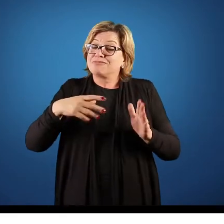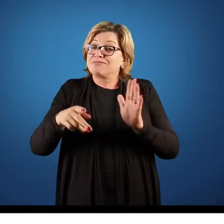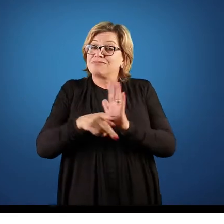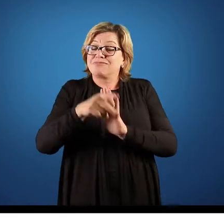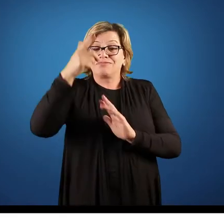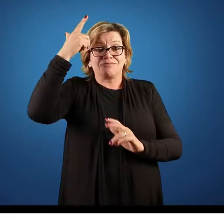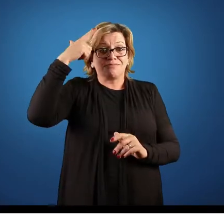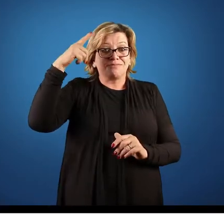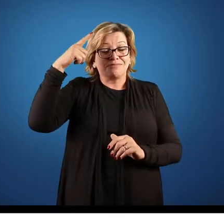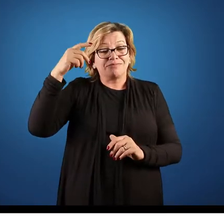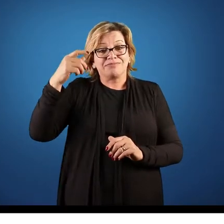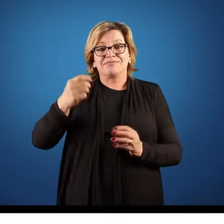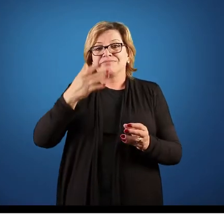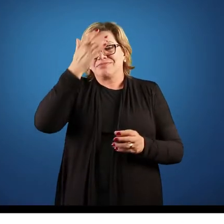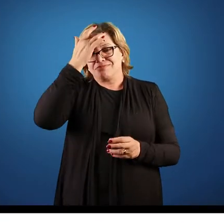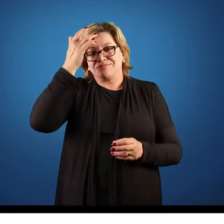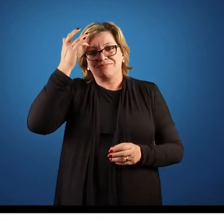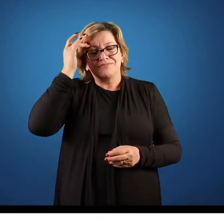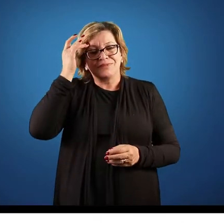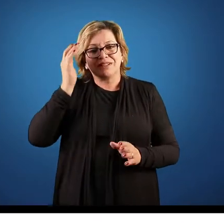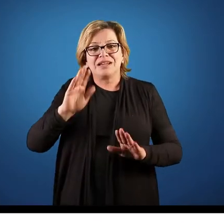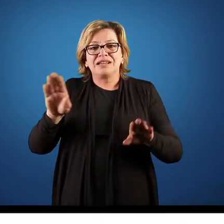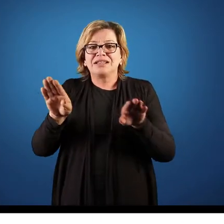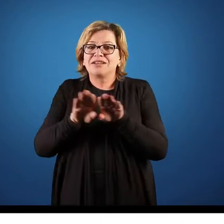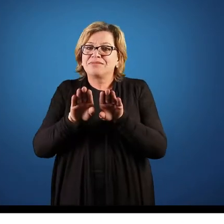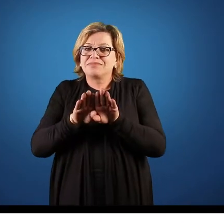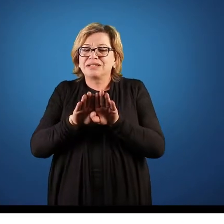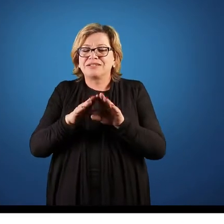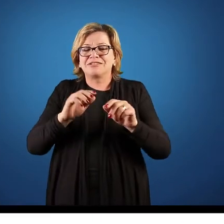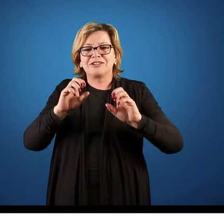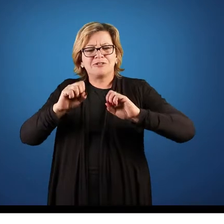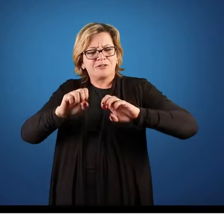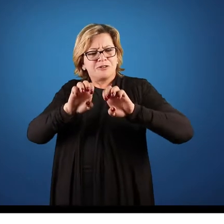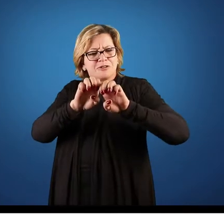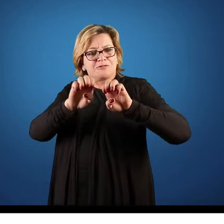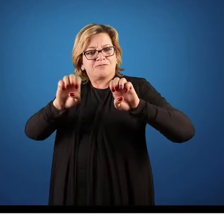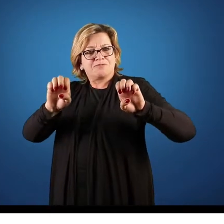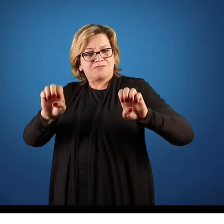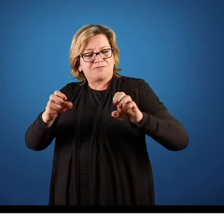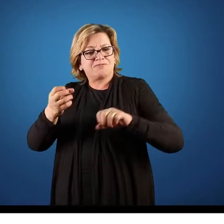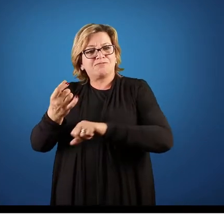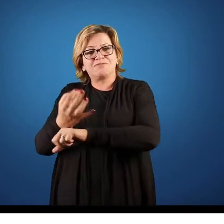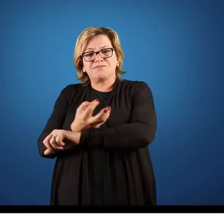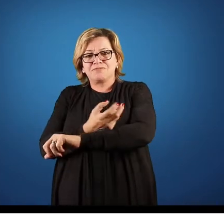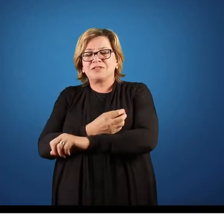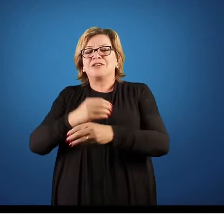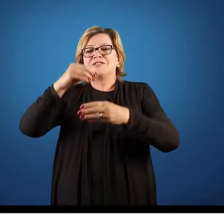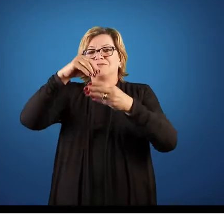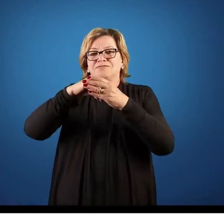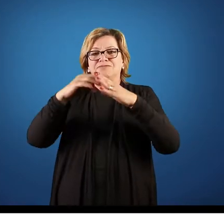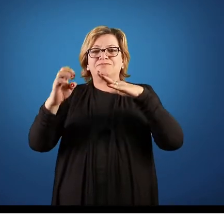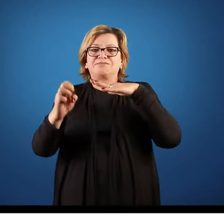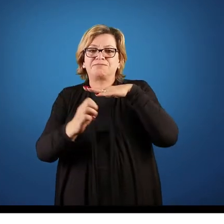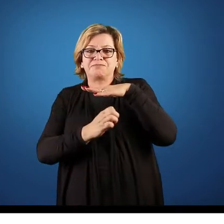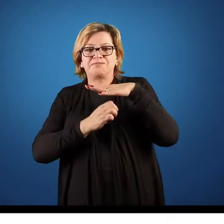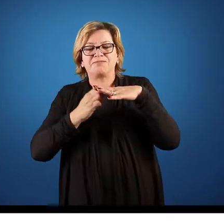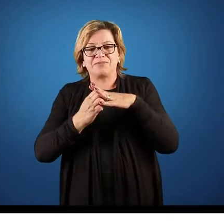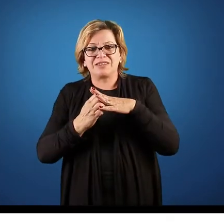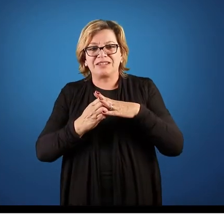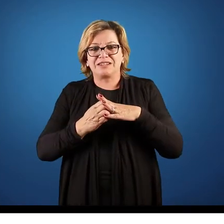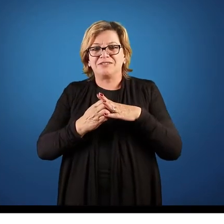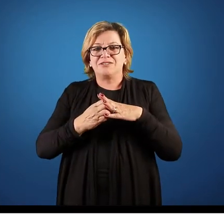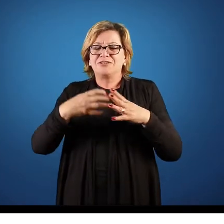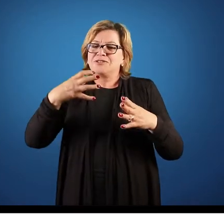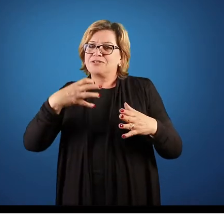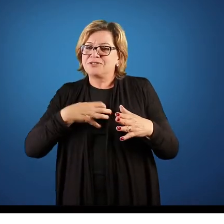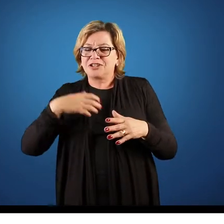Mas ela é bastante interessante e ela trabalha toda a estrutura emocional dentro da organização. Então, os traços do líder, ele envolve o processo